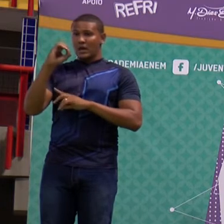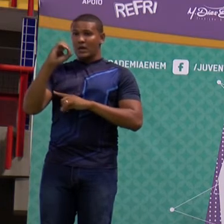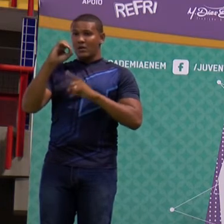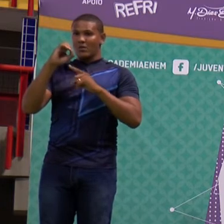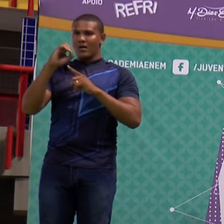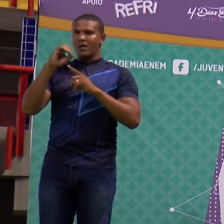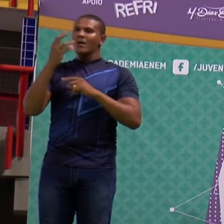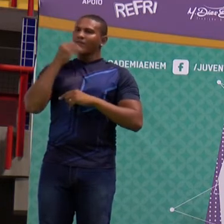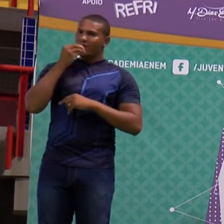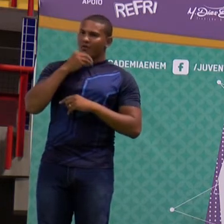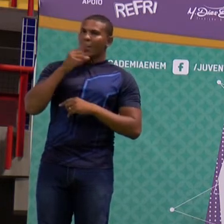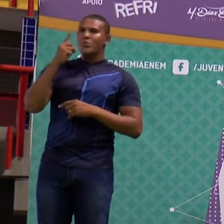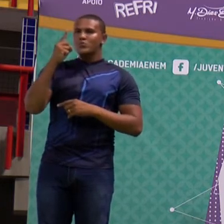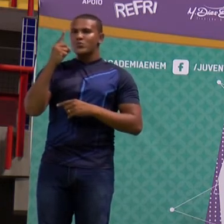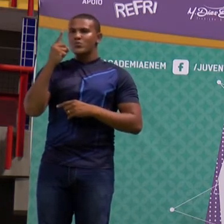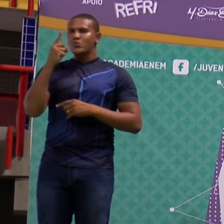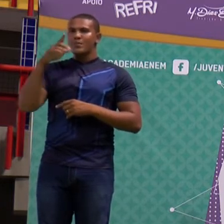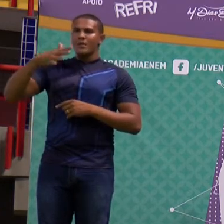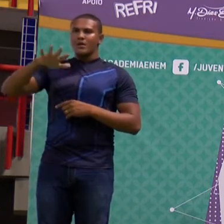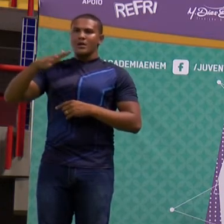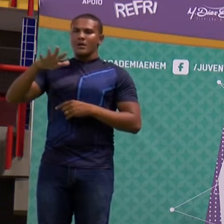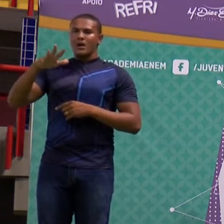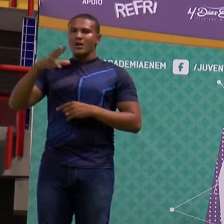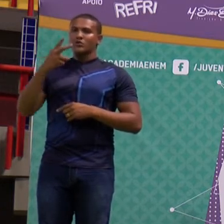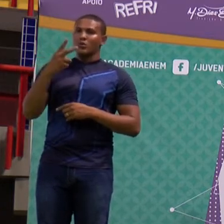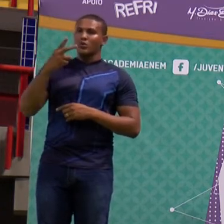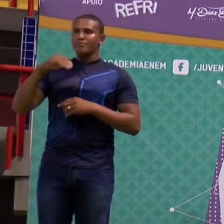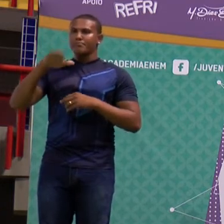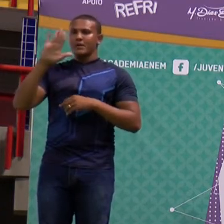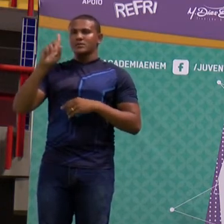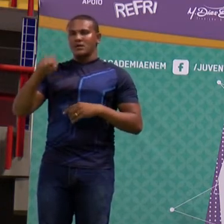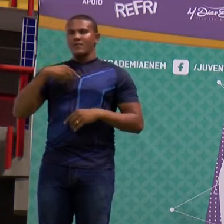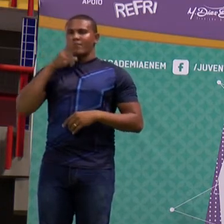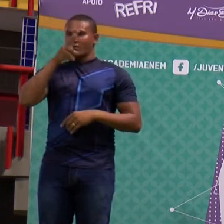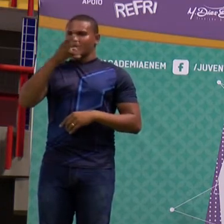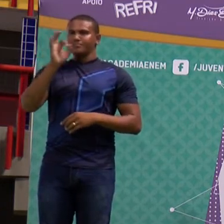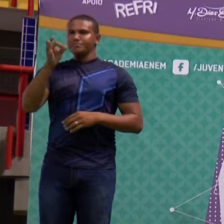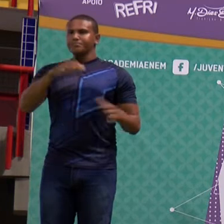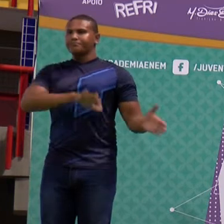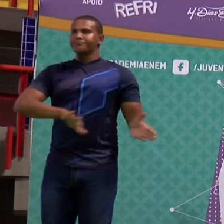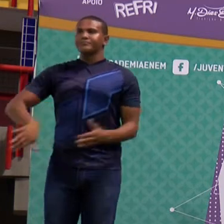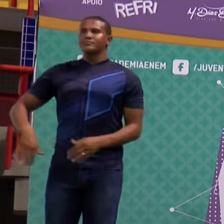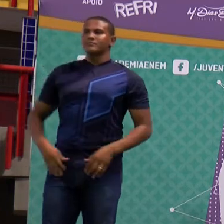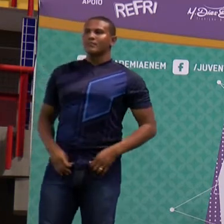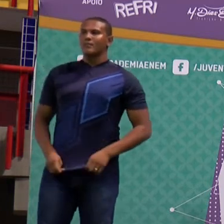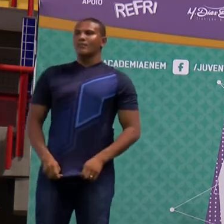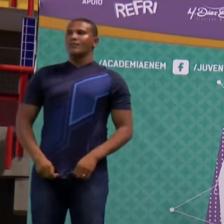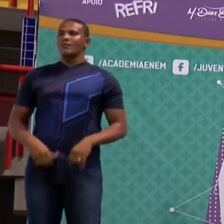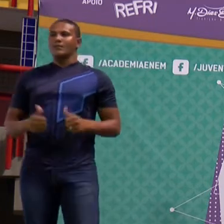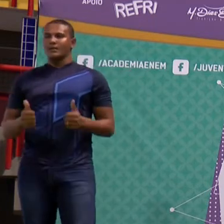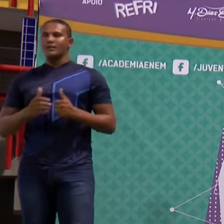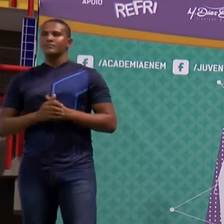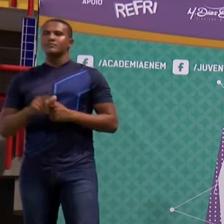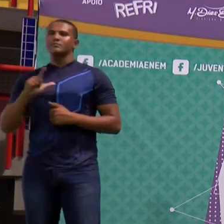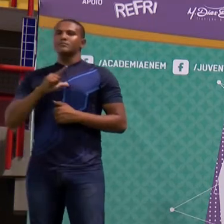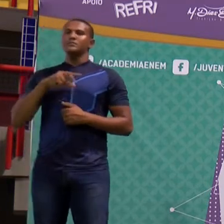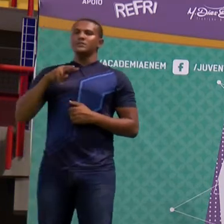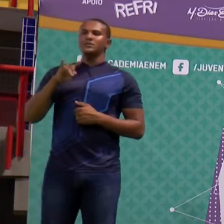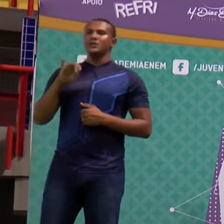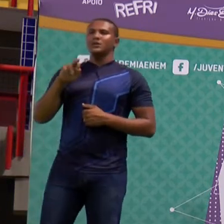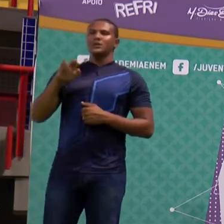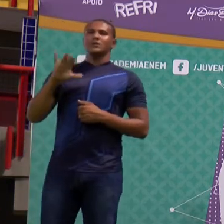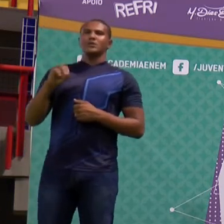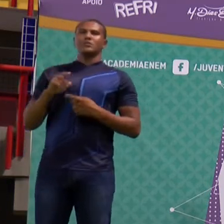moderado, quando dá dois ou mais, o ácido é forte, ok? Passando aí, formam ácidos como nítrico e